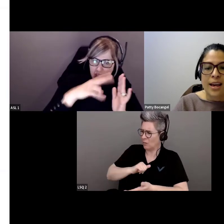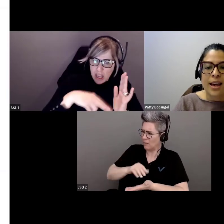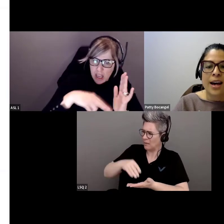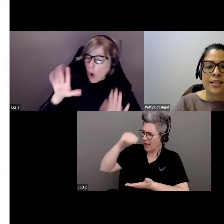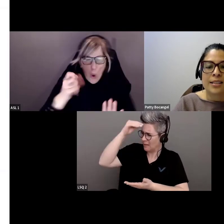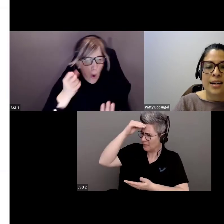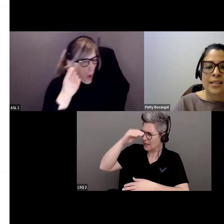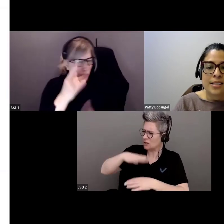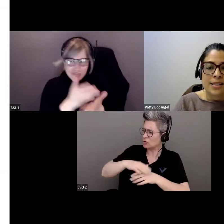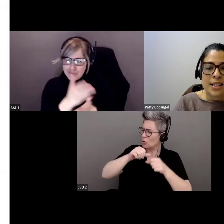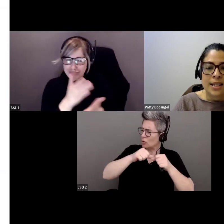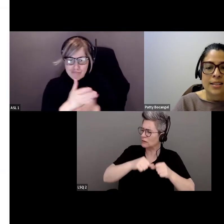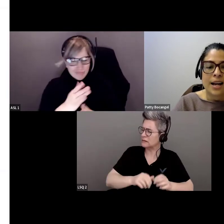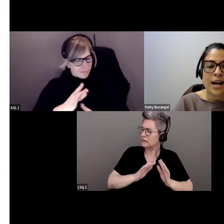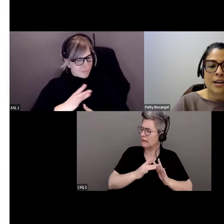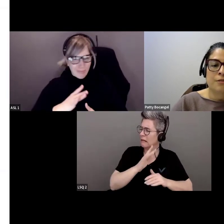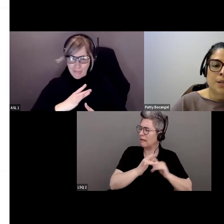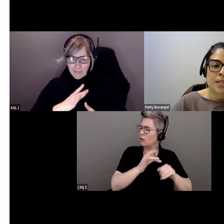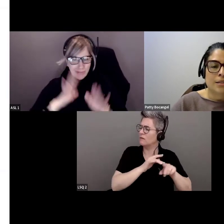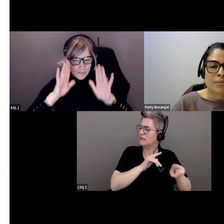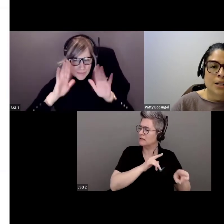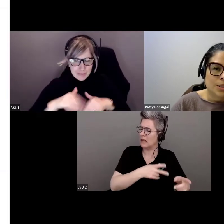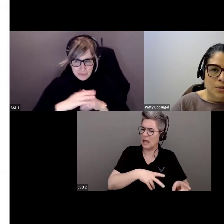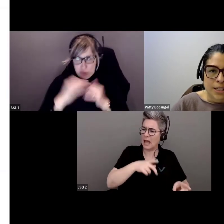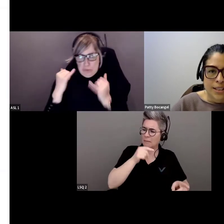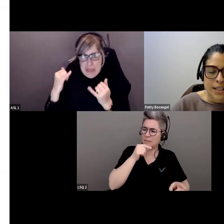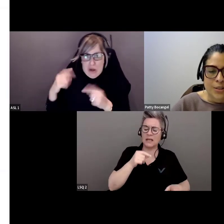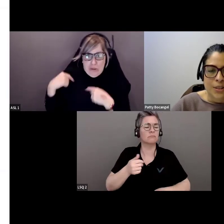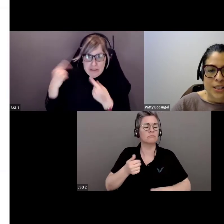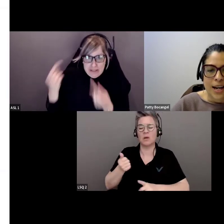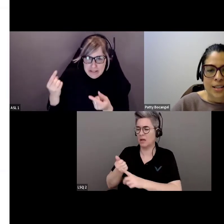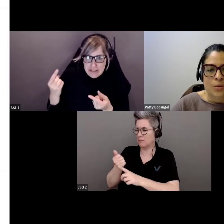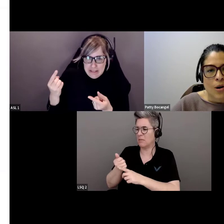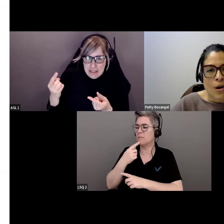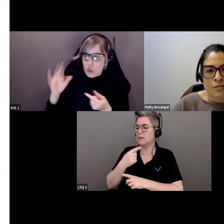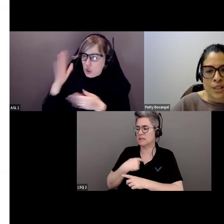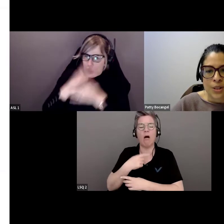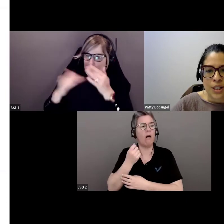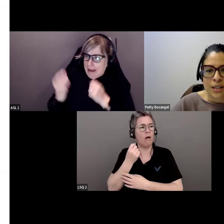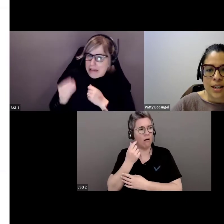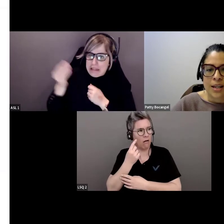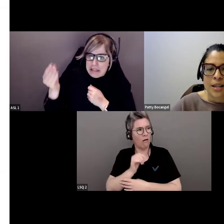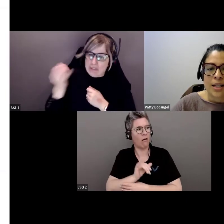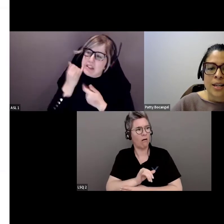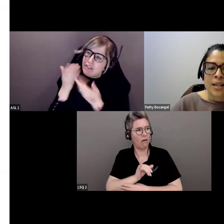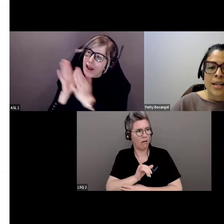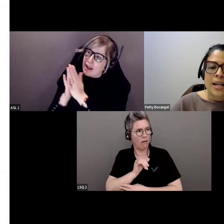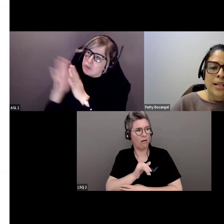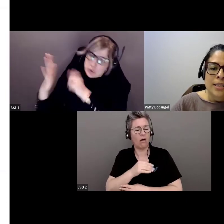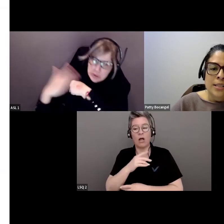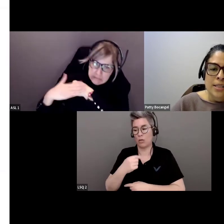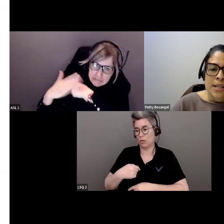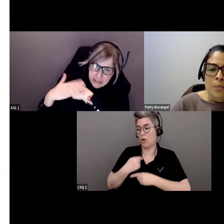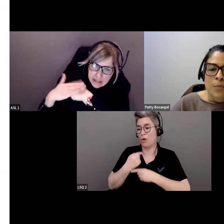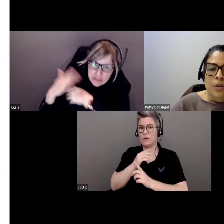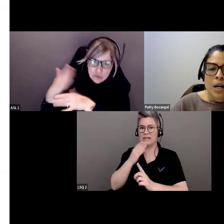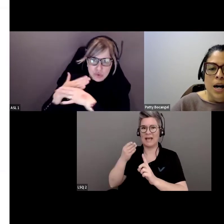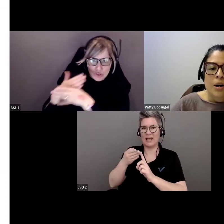appris sur le site web de cette université. Elle s'est montrée compréhensive et depuis, je place le tabac